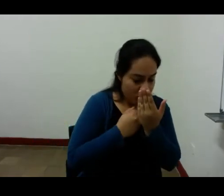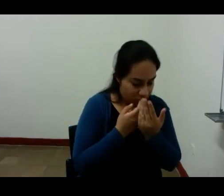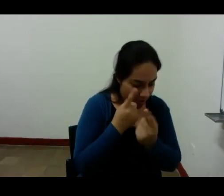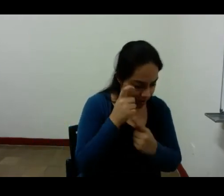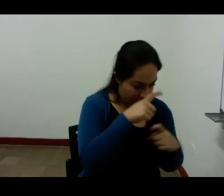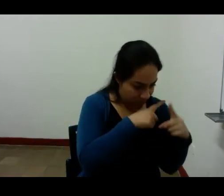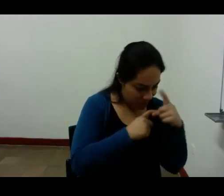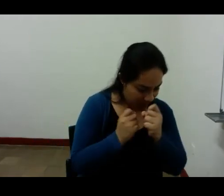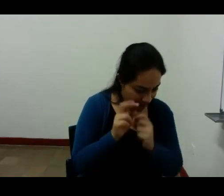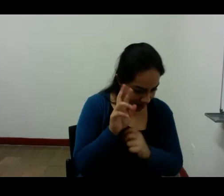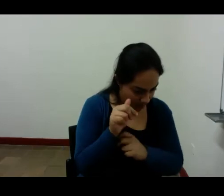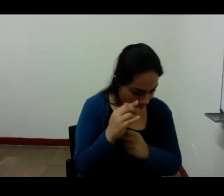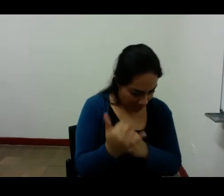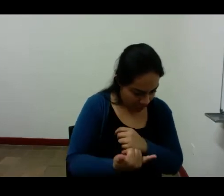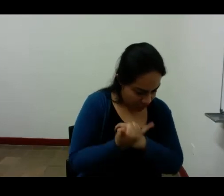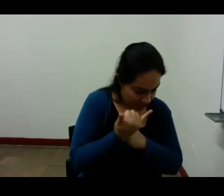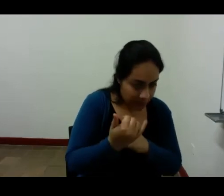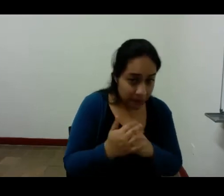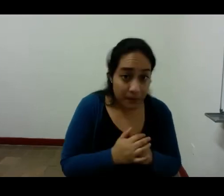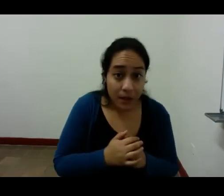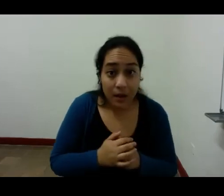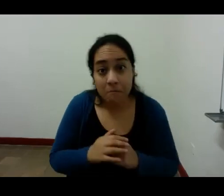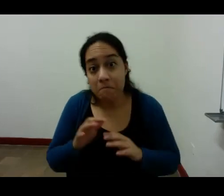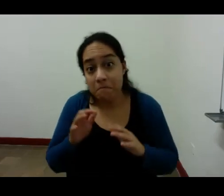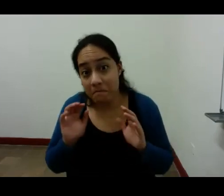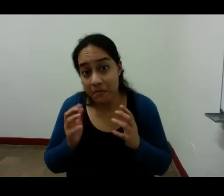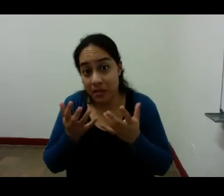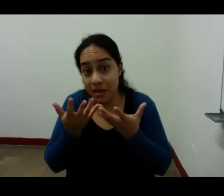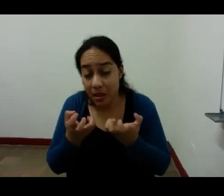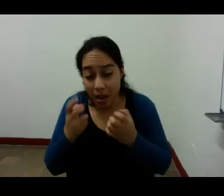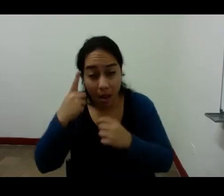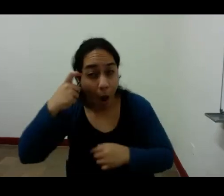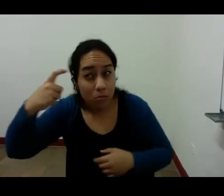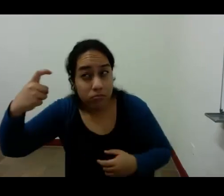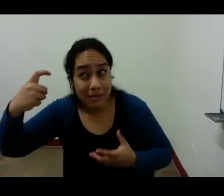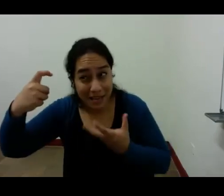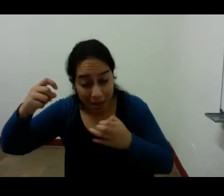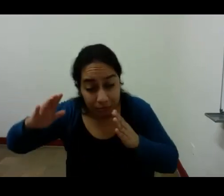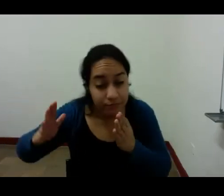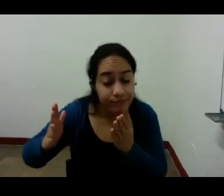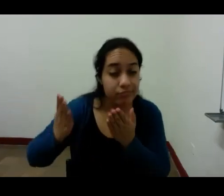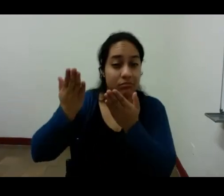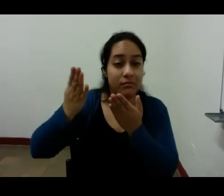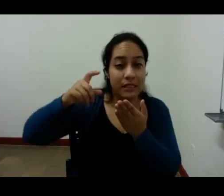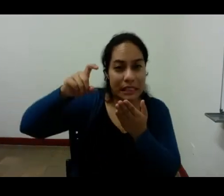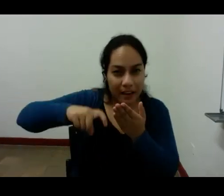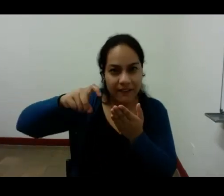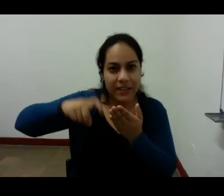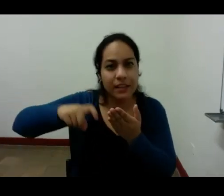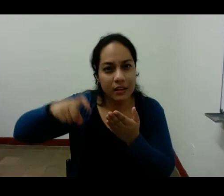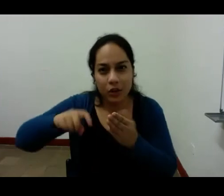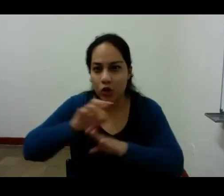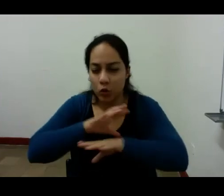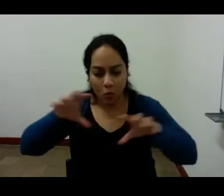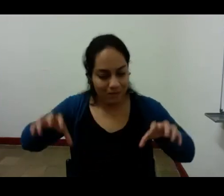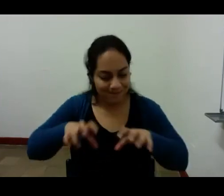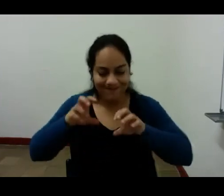si se quiere favorecer el sueño es necesario no actuar